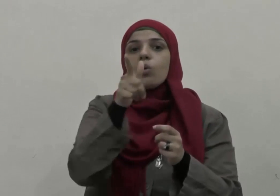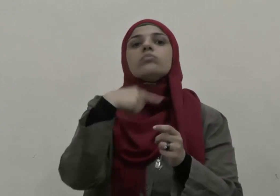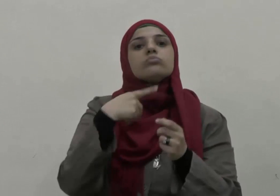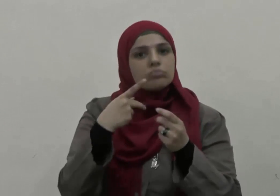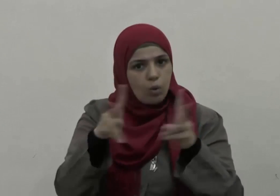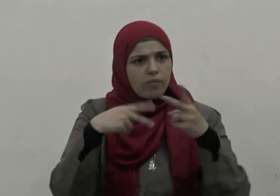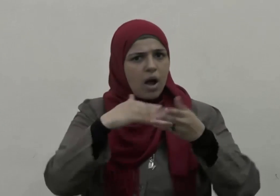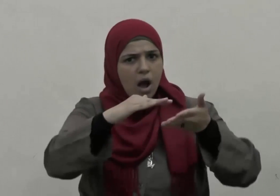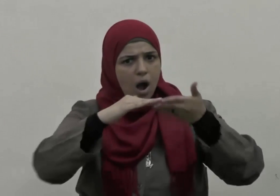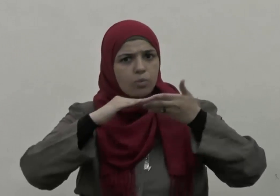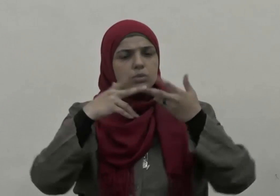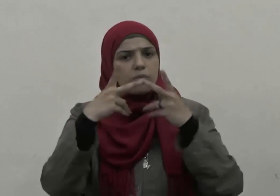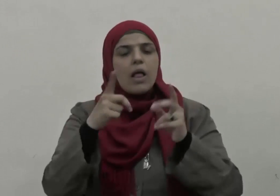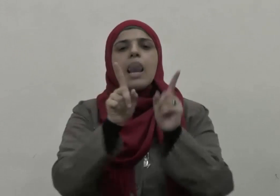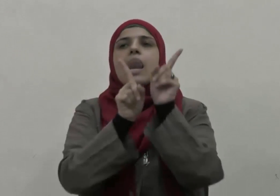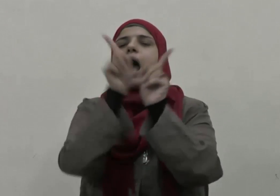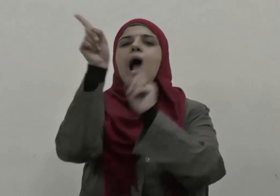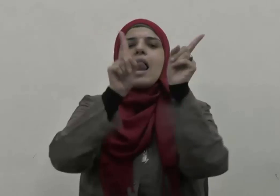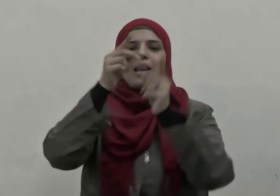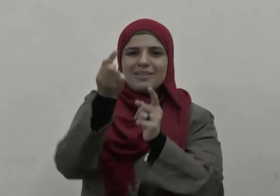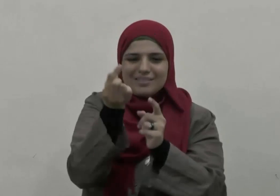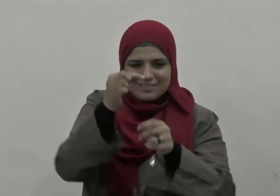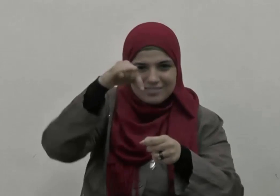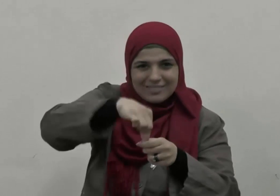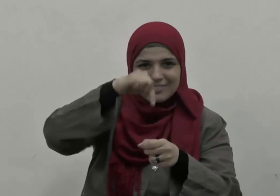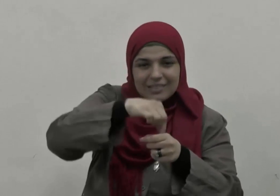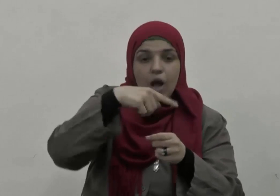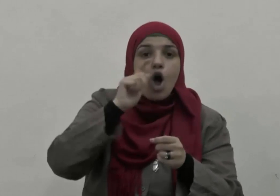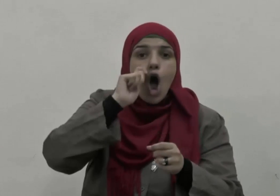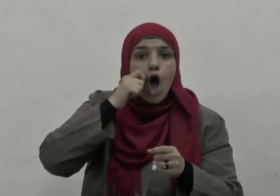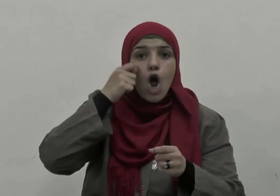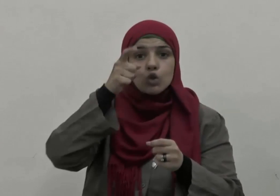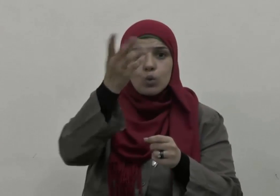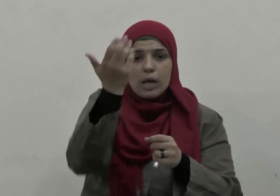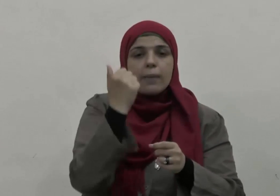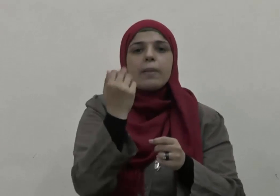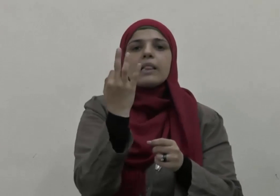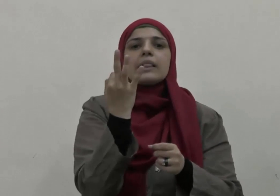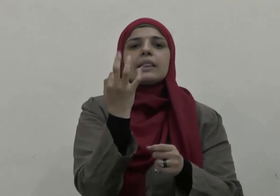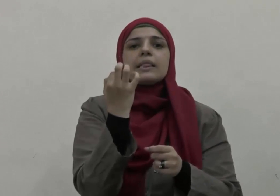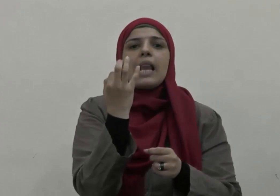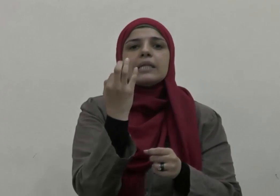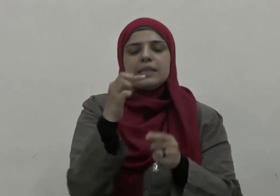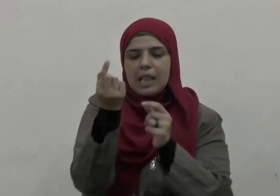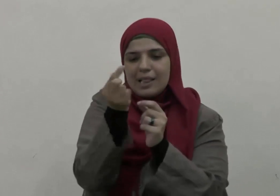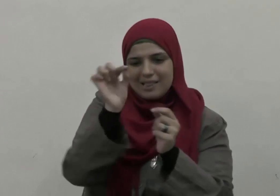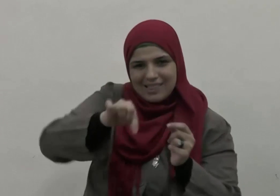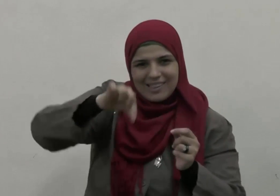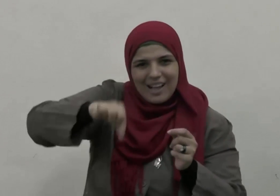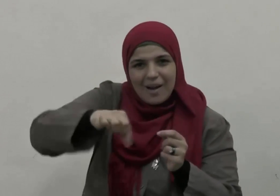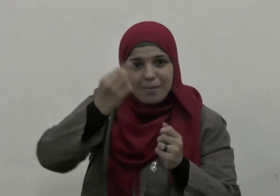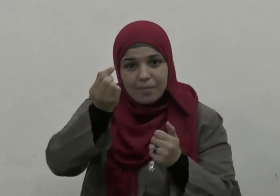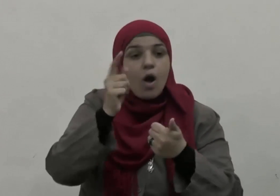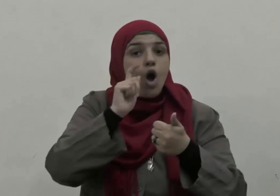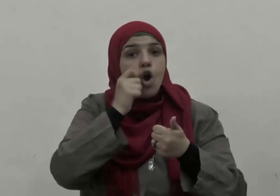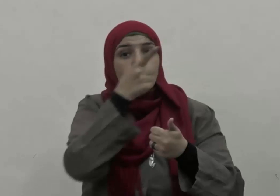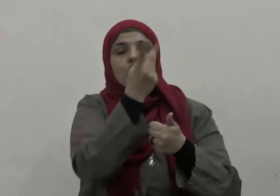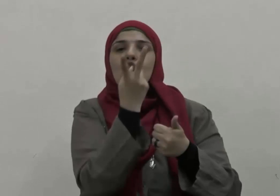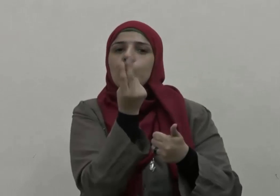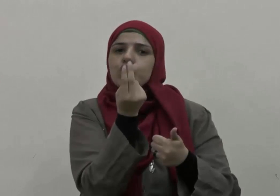فأعانوني بالنخل الرجل يأتي بثلاثين فسيلة والرجل